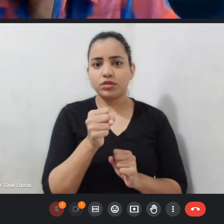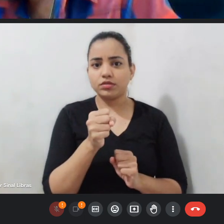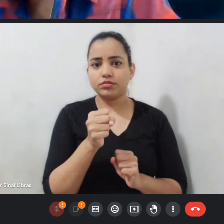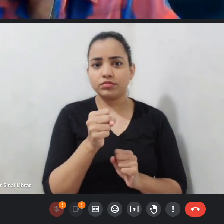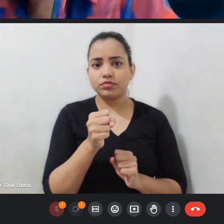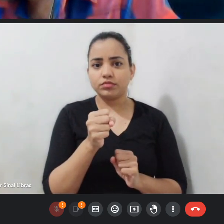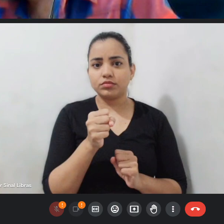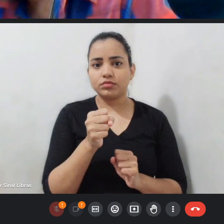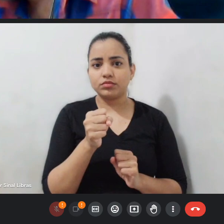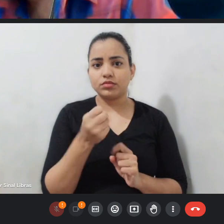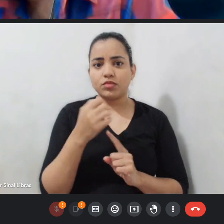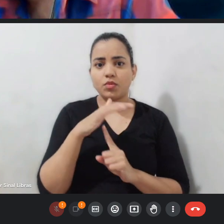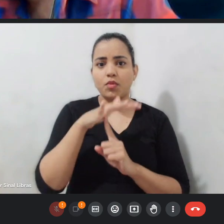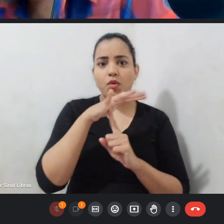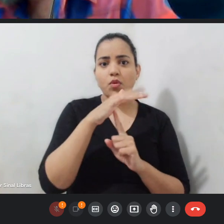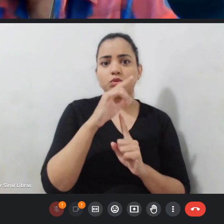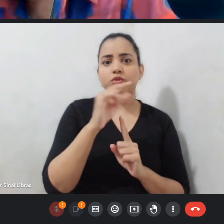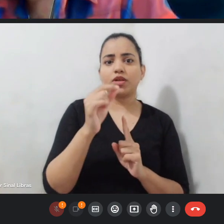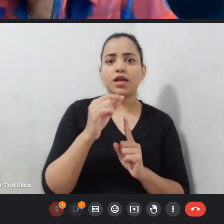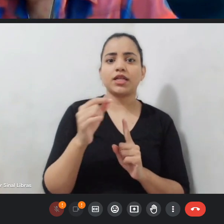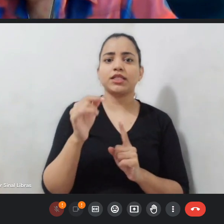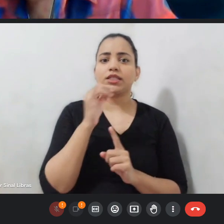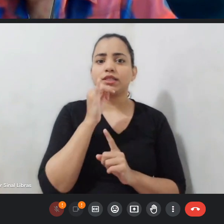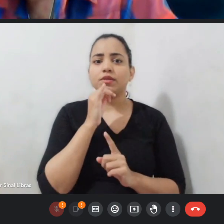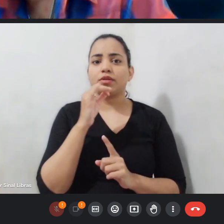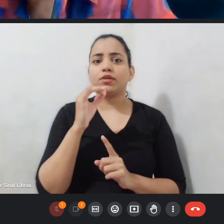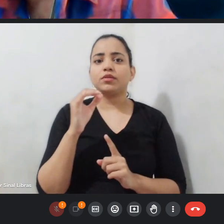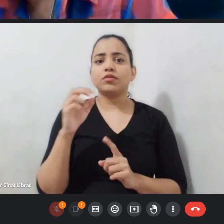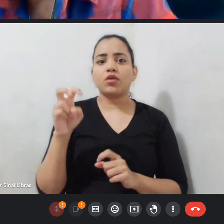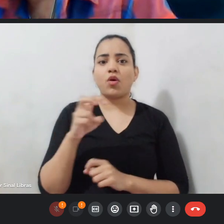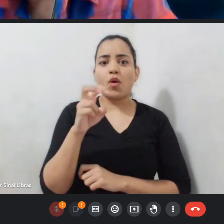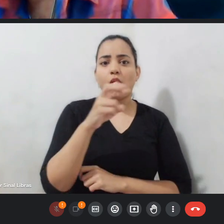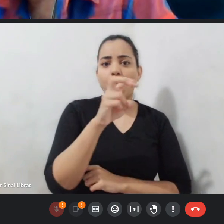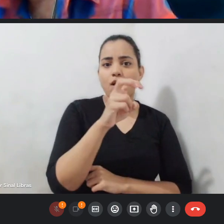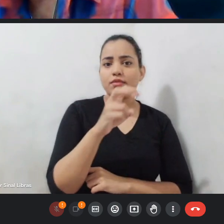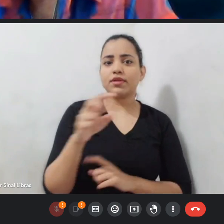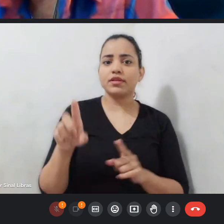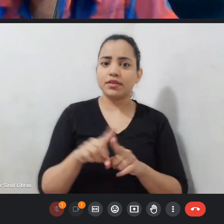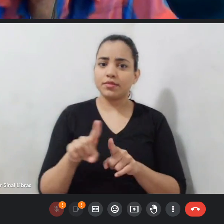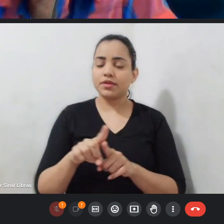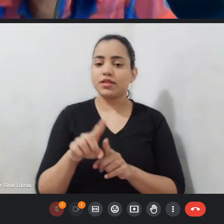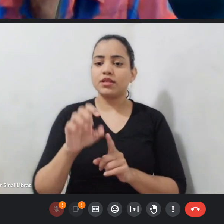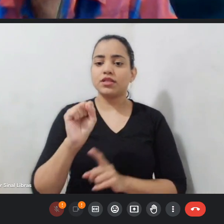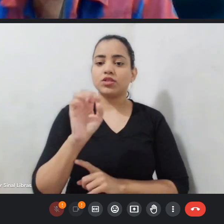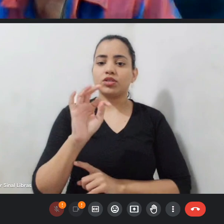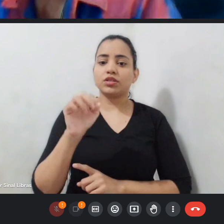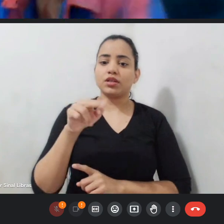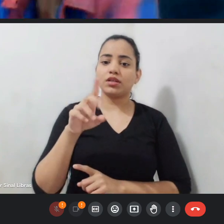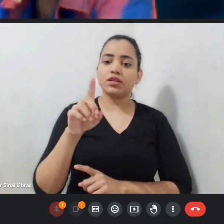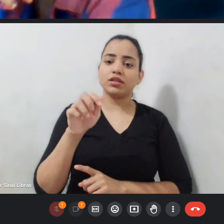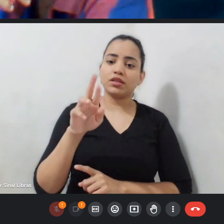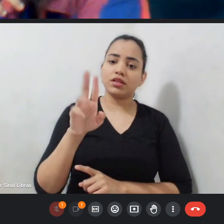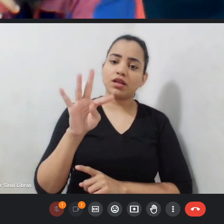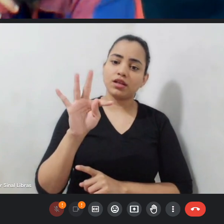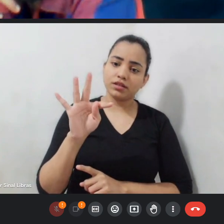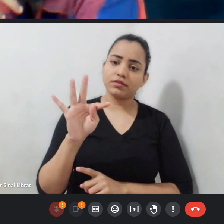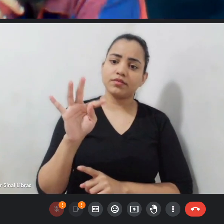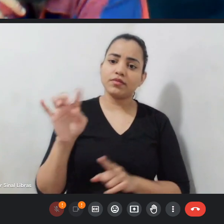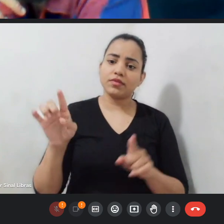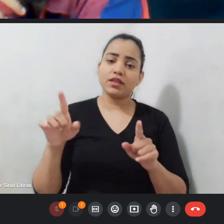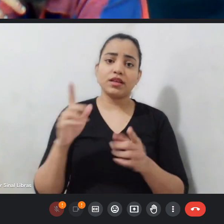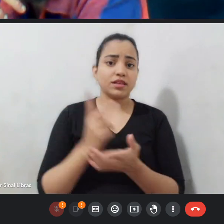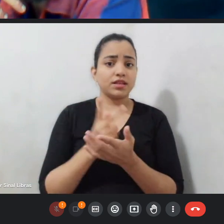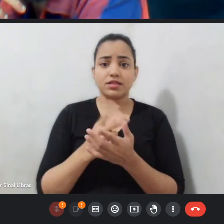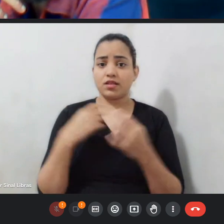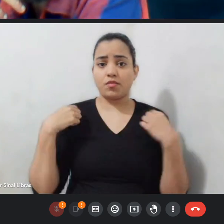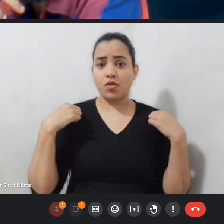a cobra para a nossa porta estandarte que todo ano veste uma roupa diferente para a dupla de